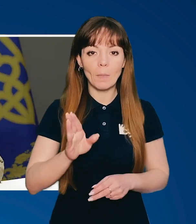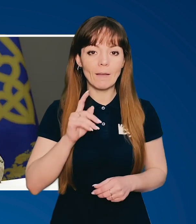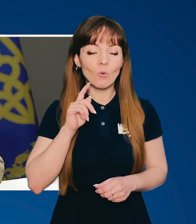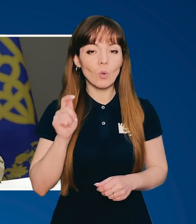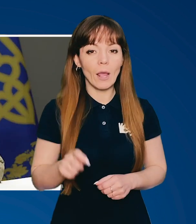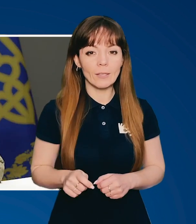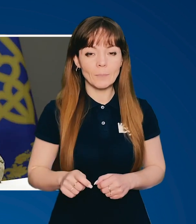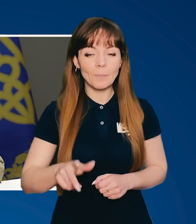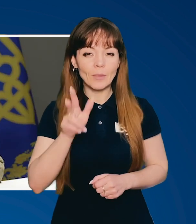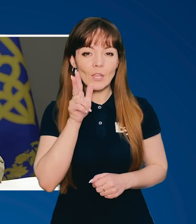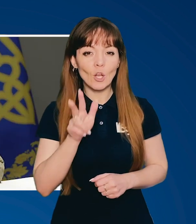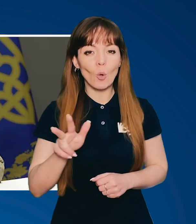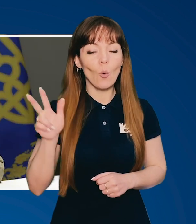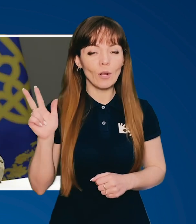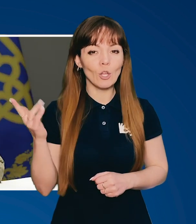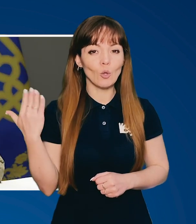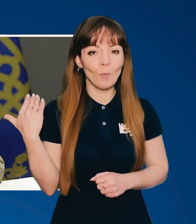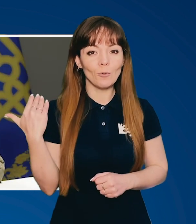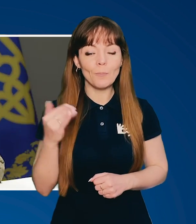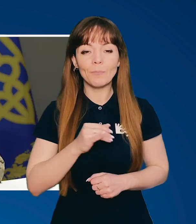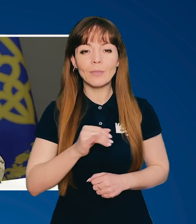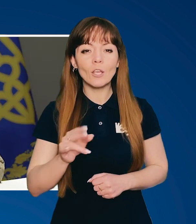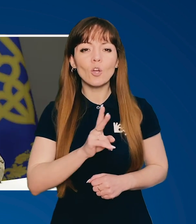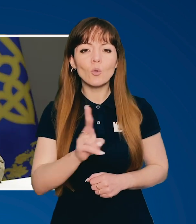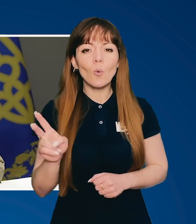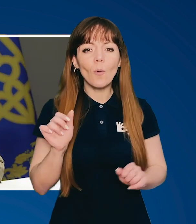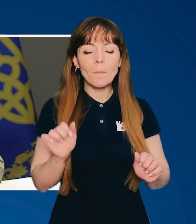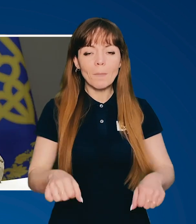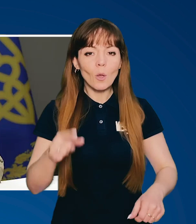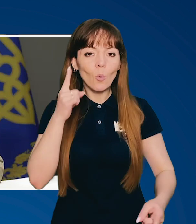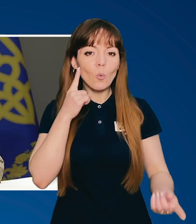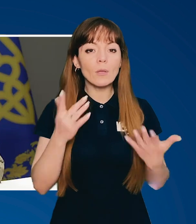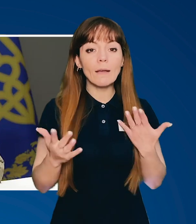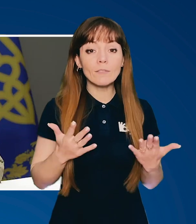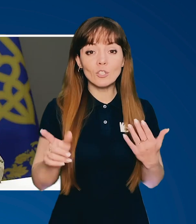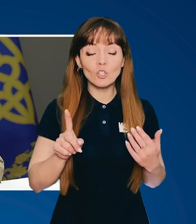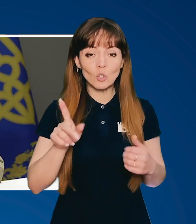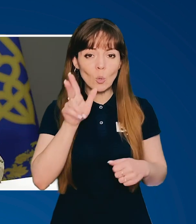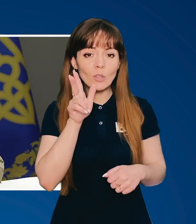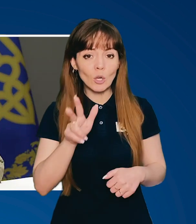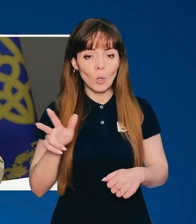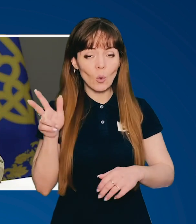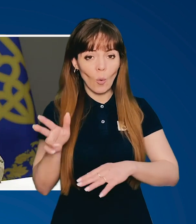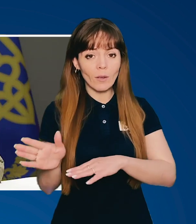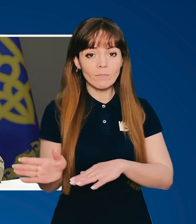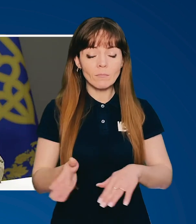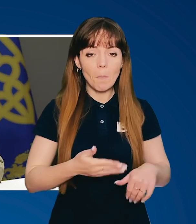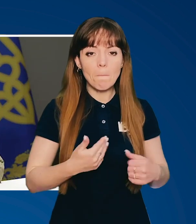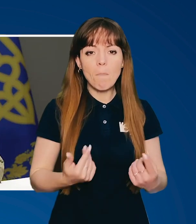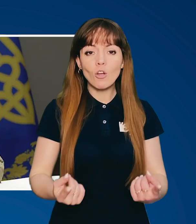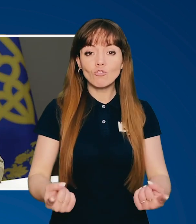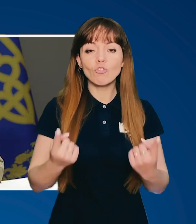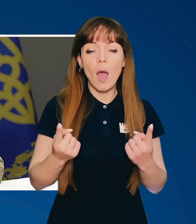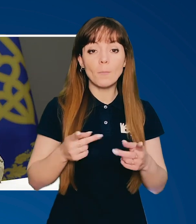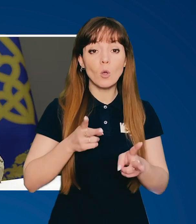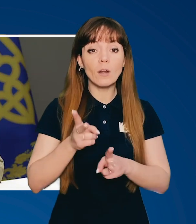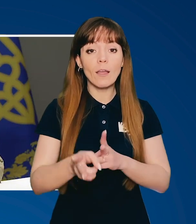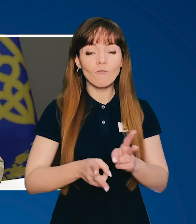Україні. Три роки тому. І хто міг уявити, що три роки по тому масштабної